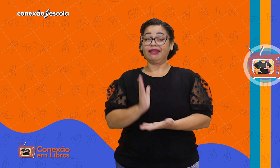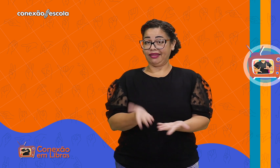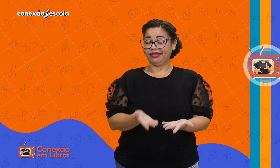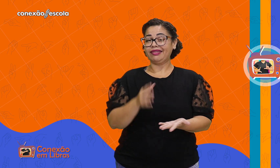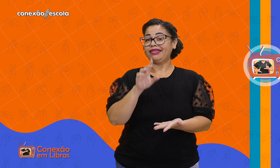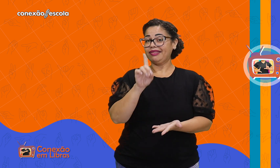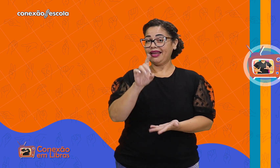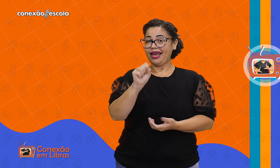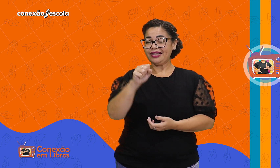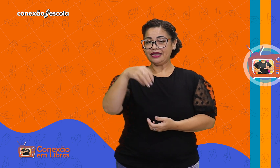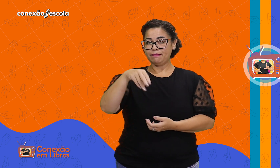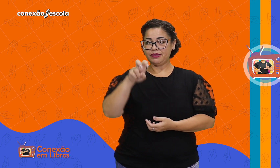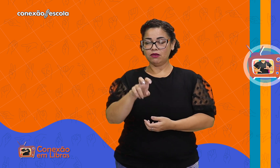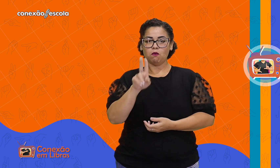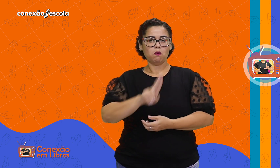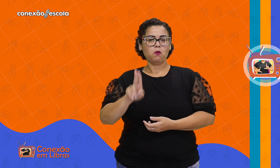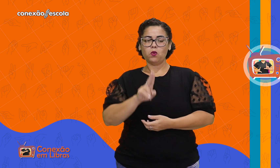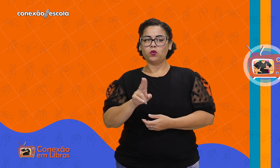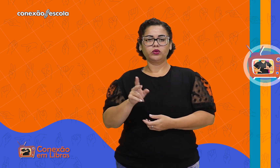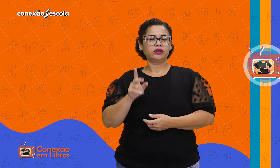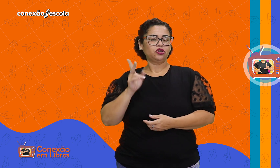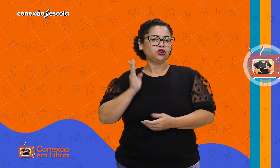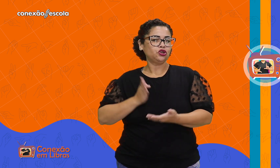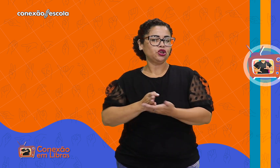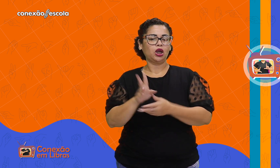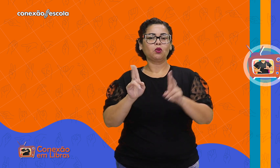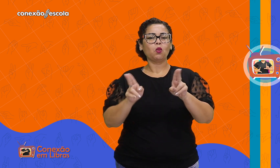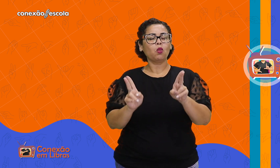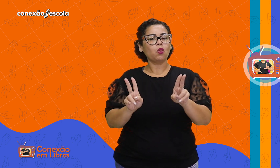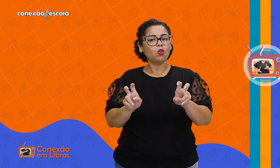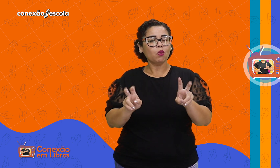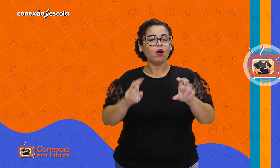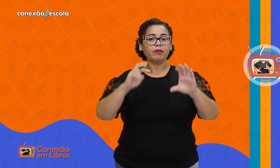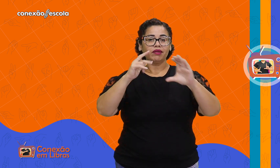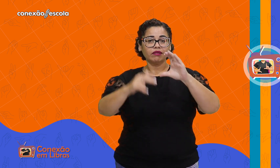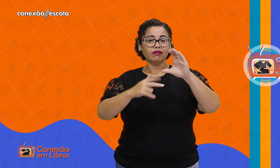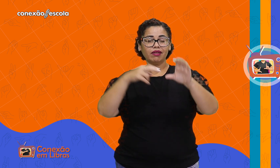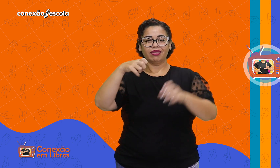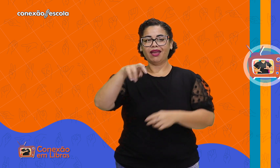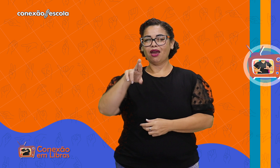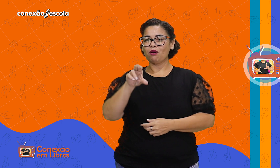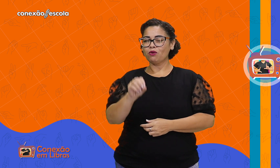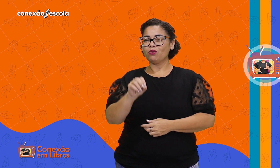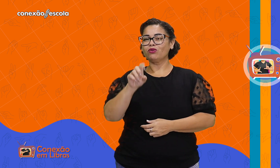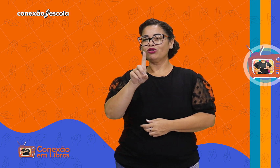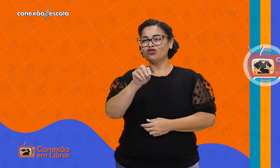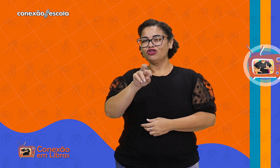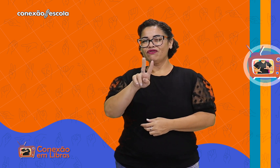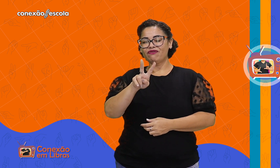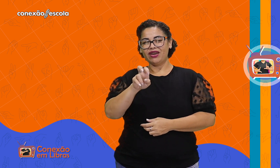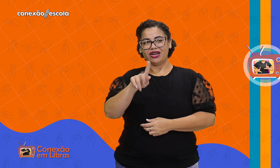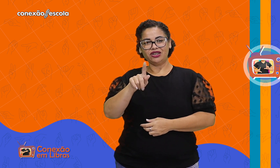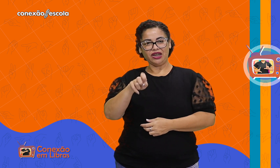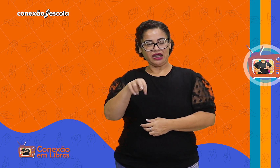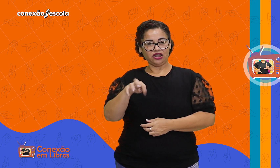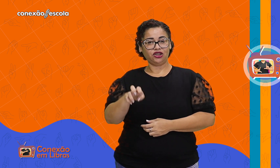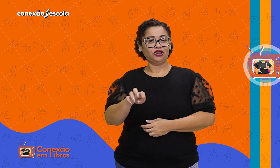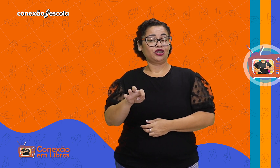Bom, o DSM-5 não usa explicitamente o termo neurodivergência, mas descreve